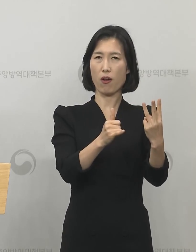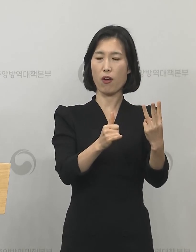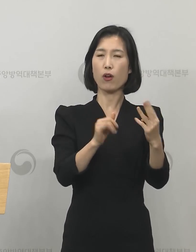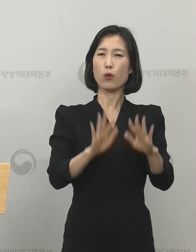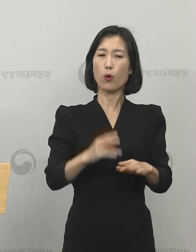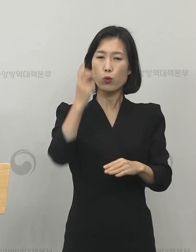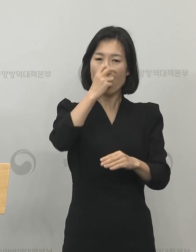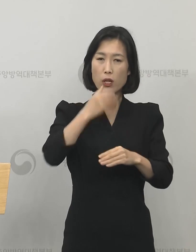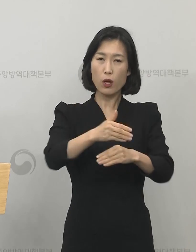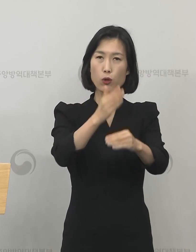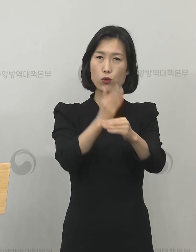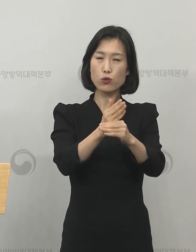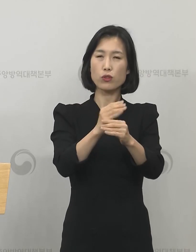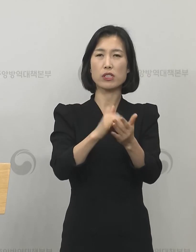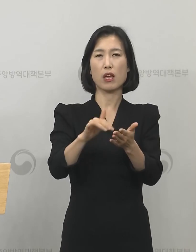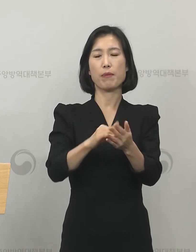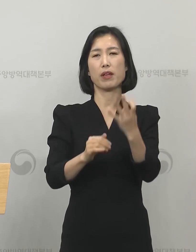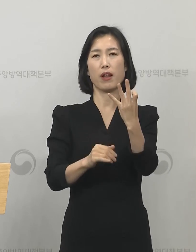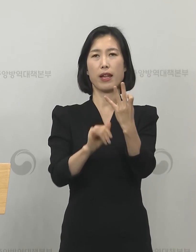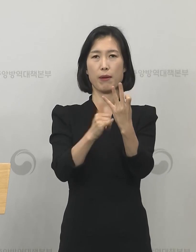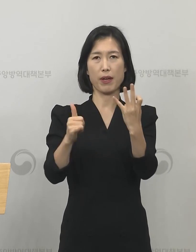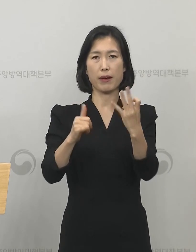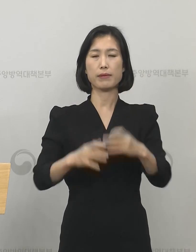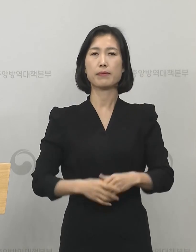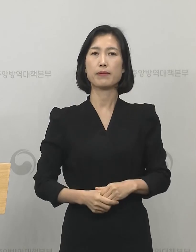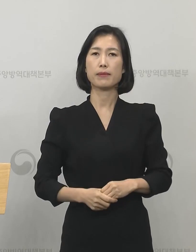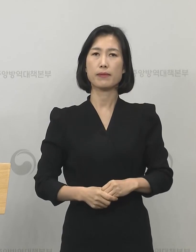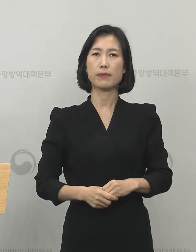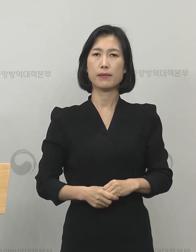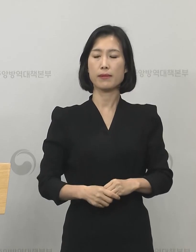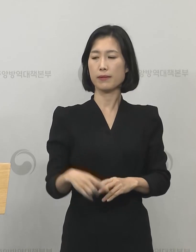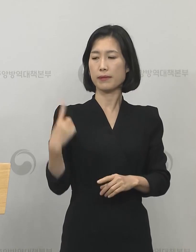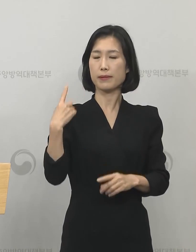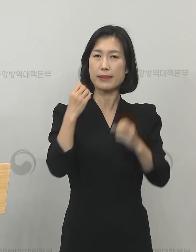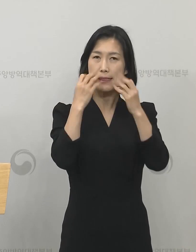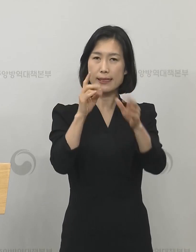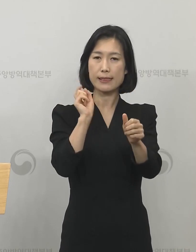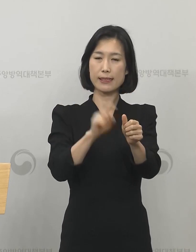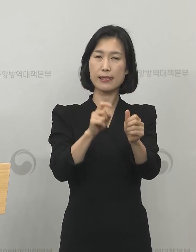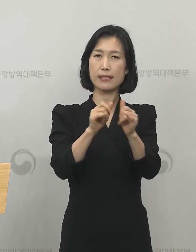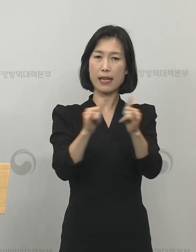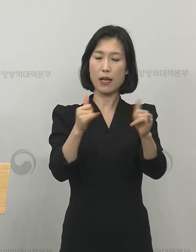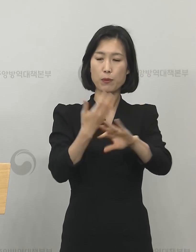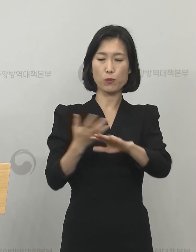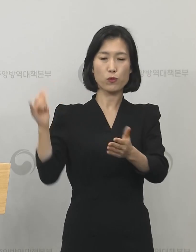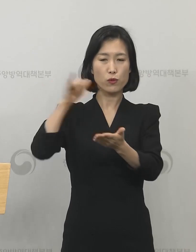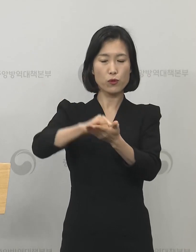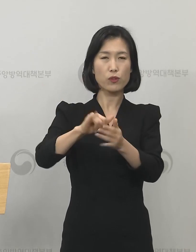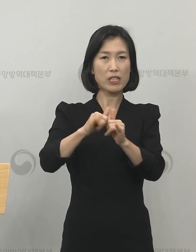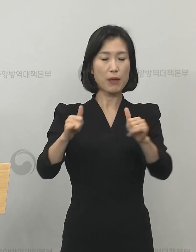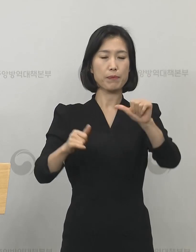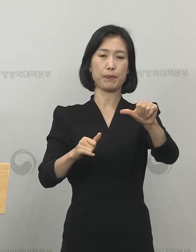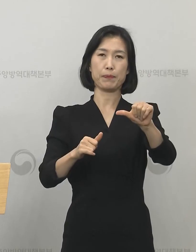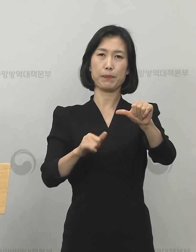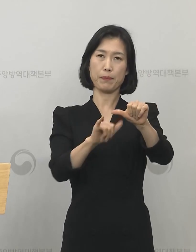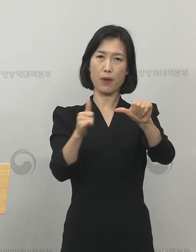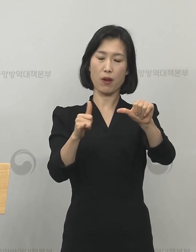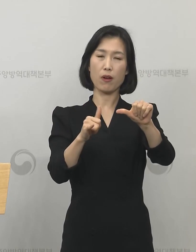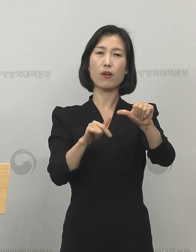조사가 진행 중인 사례가 14명입니다. 어제 신규로 확인된 해외 유입 환자는 모두